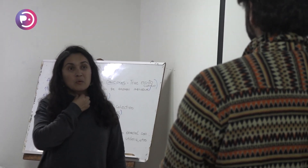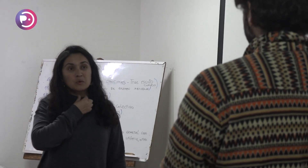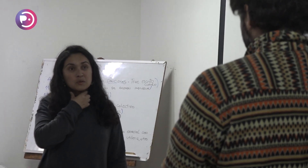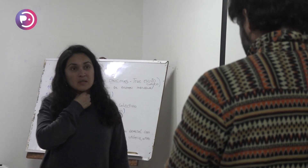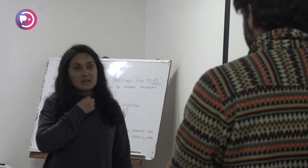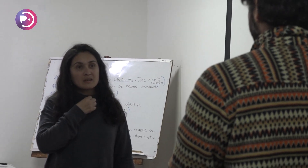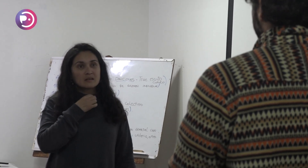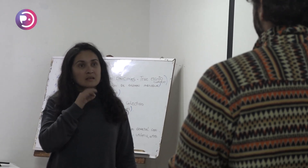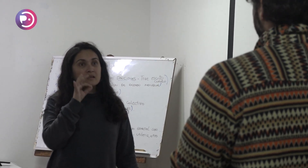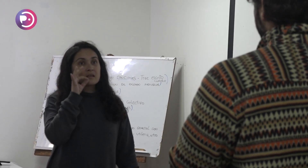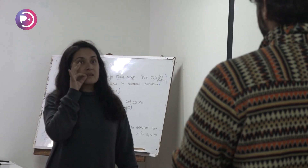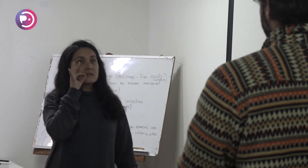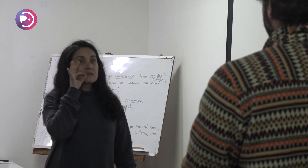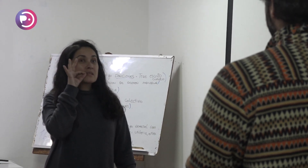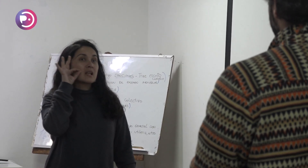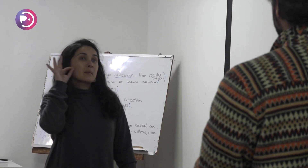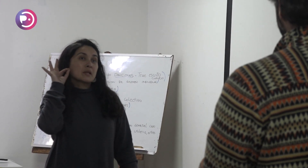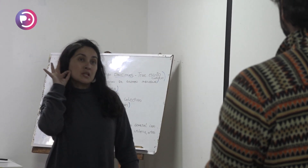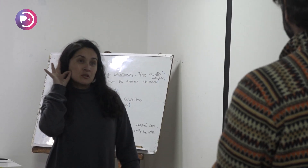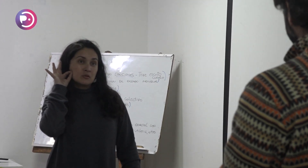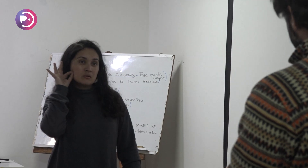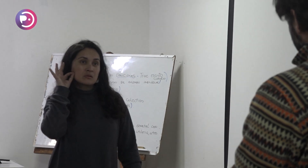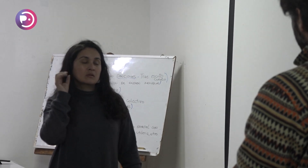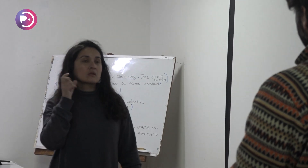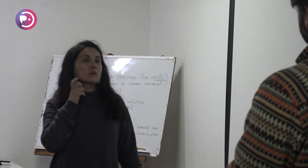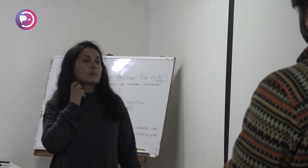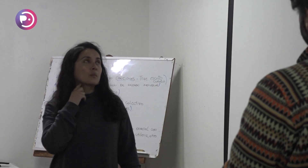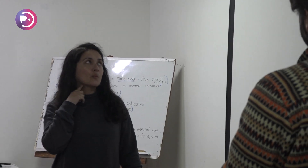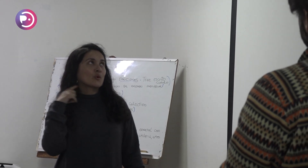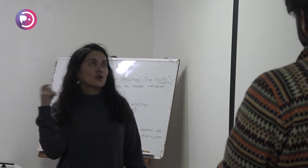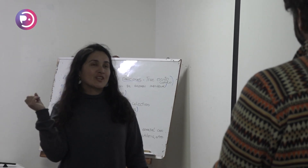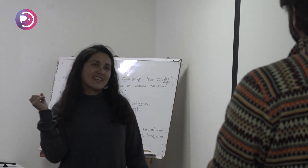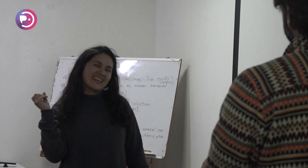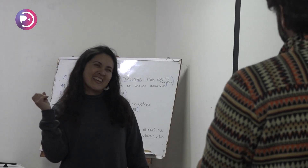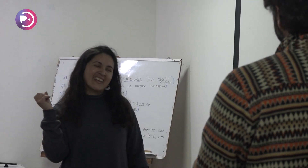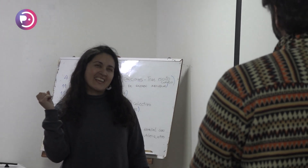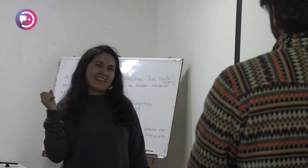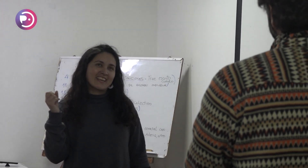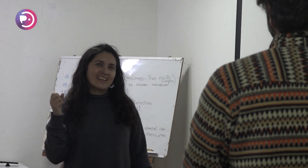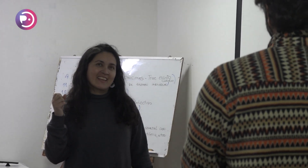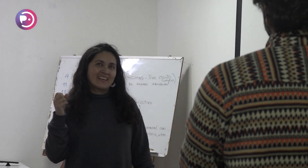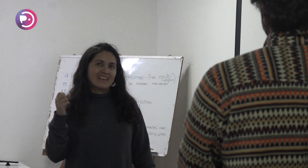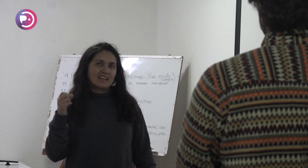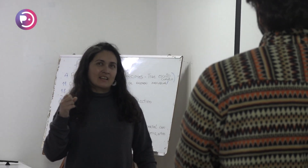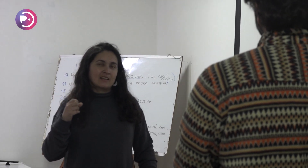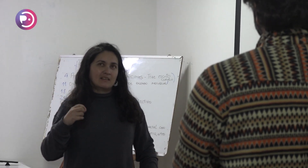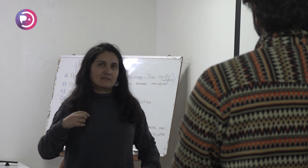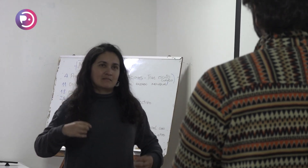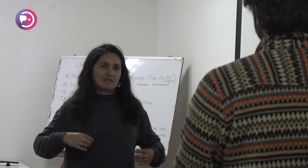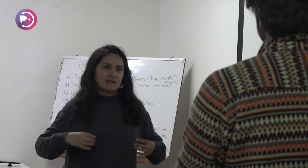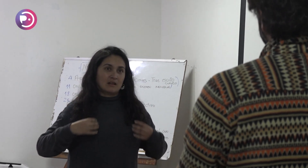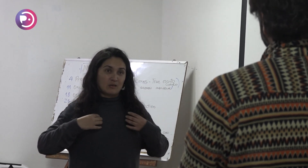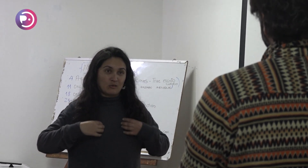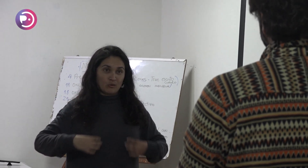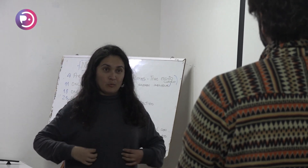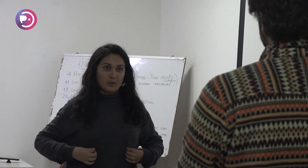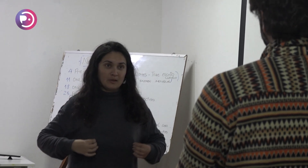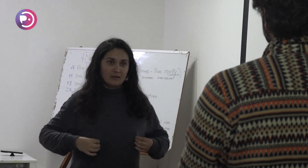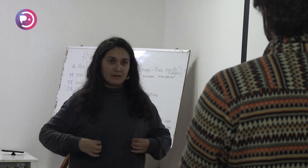en eso. Creo que también falta por ahí un poquito de interés de las personas en conocer y